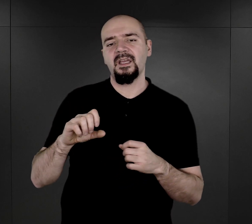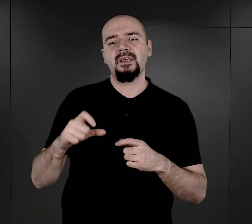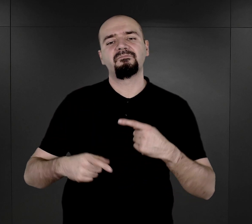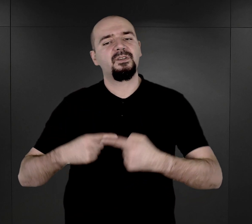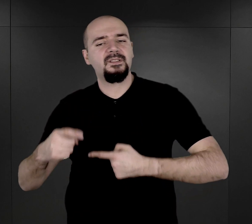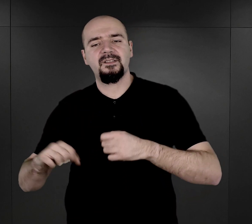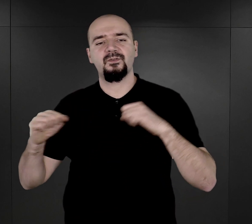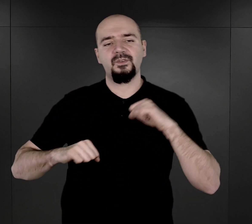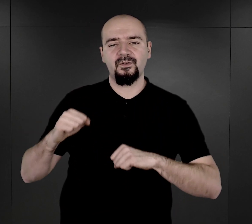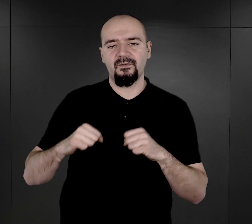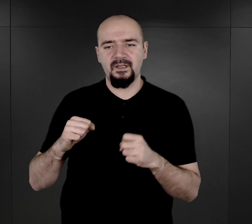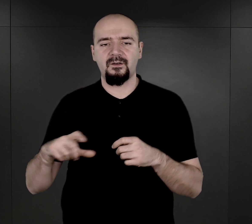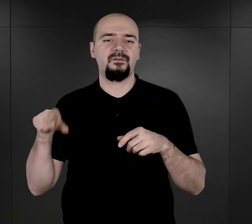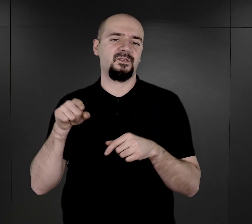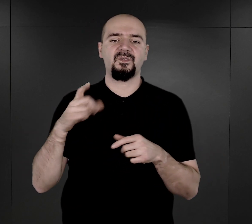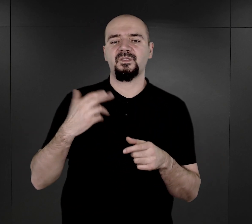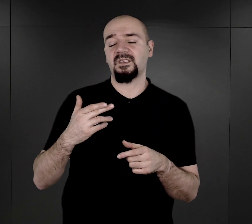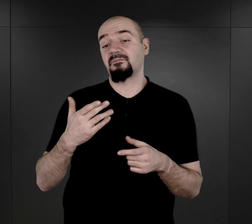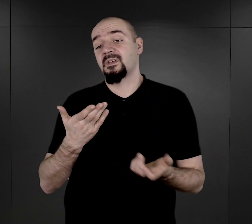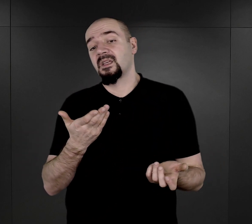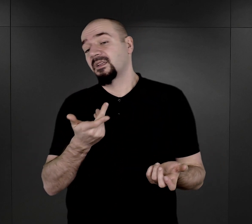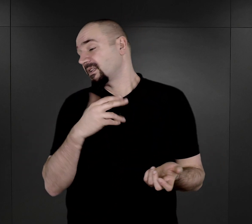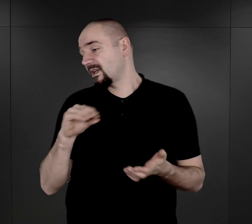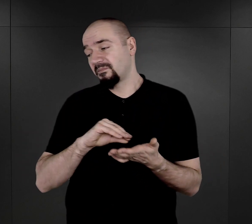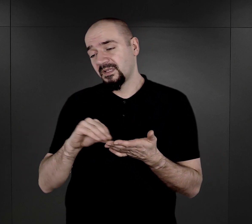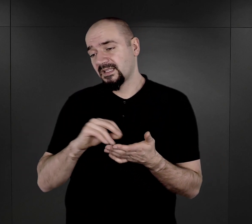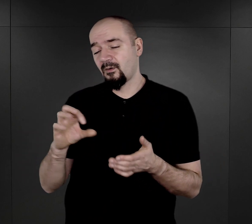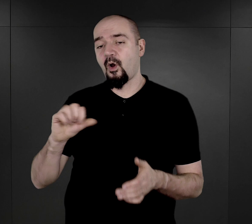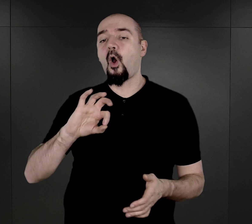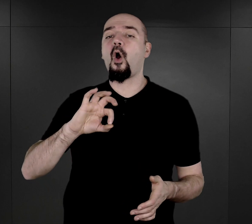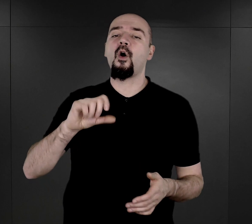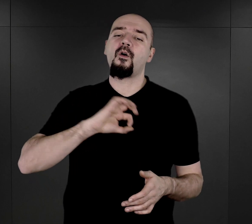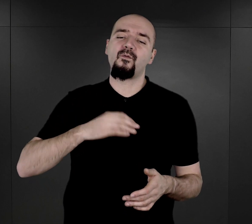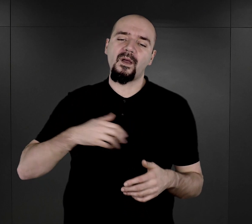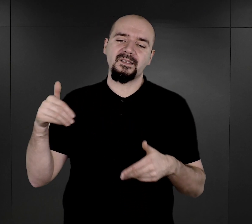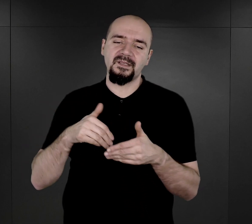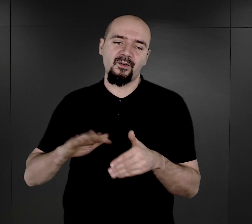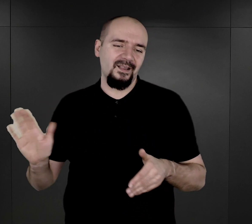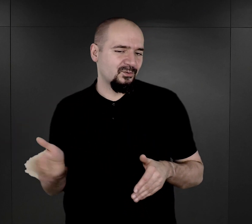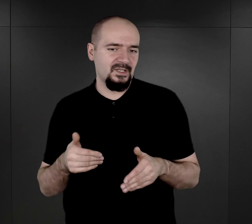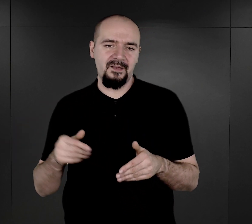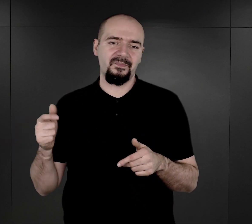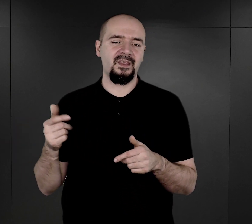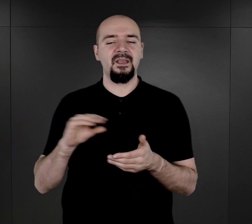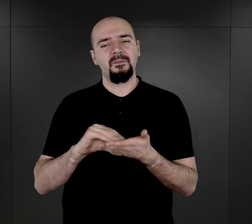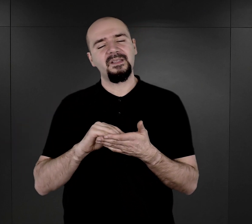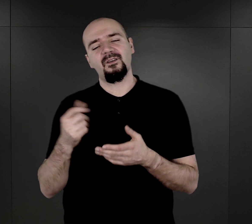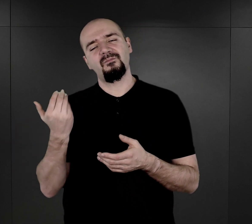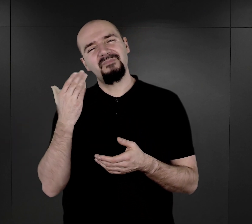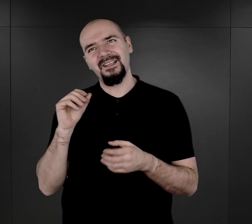zaangażowania nie przedstawiał. Pisał w taki sposób bardziej informacyjny o